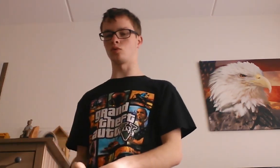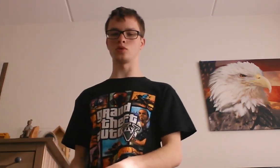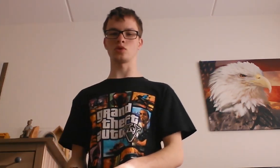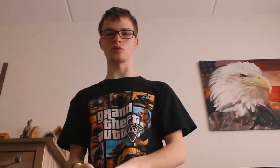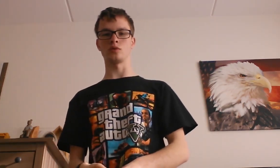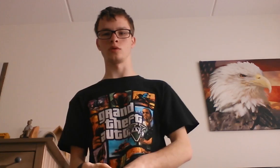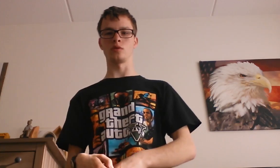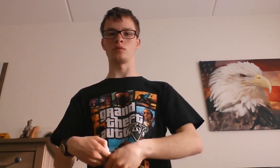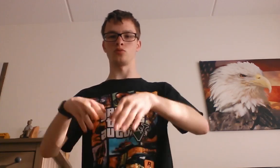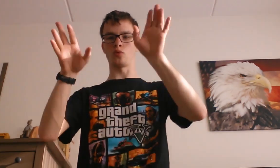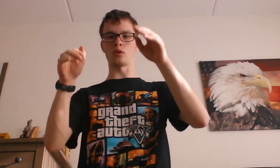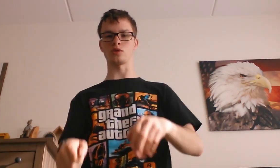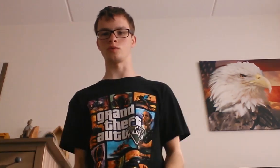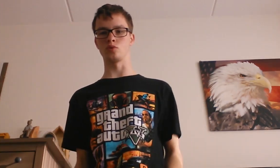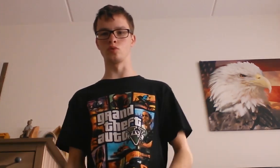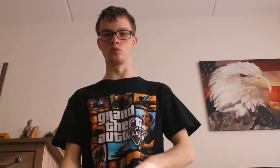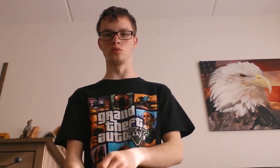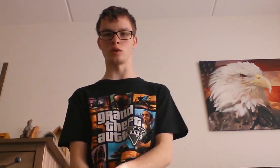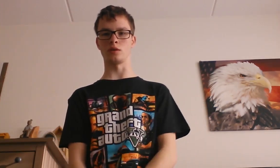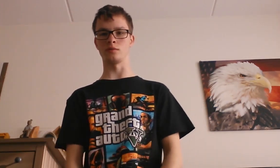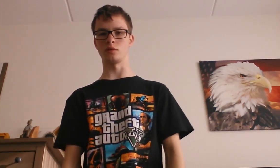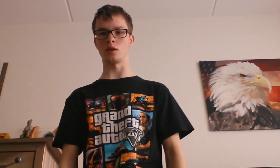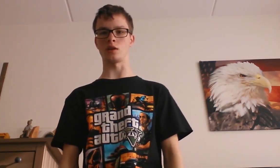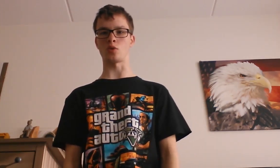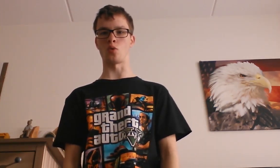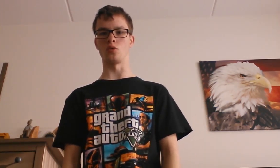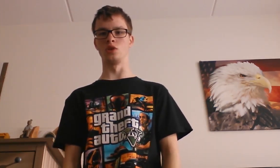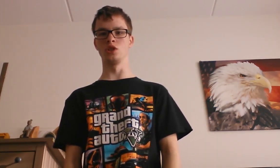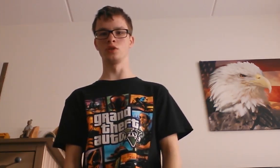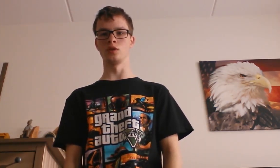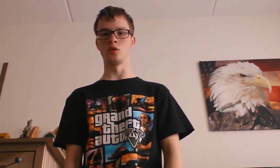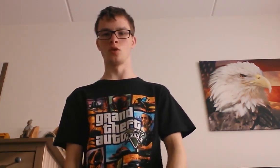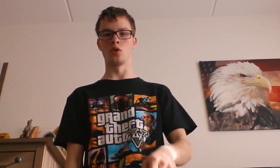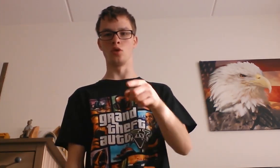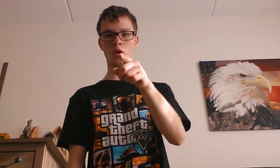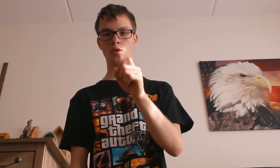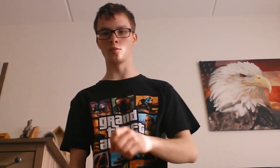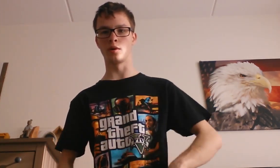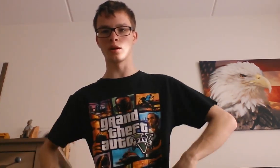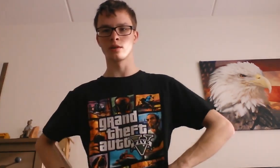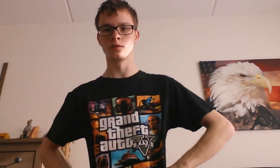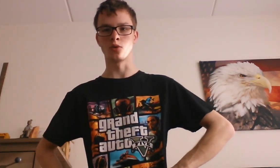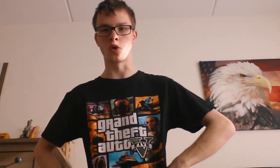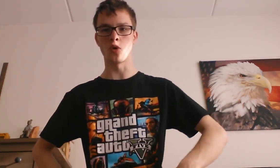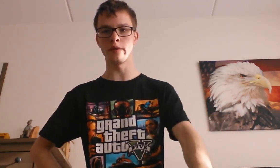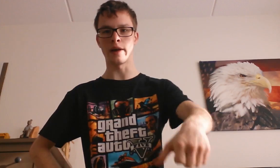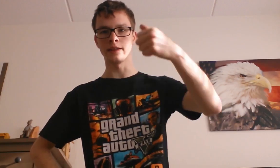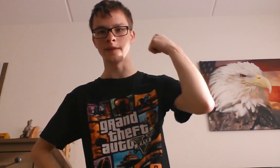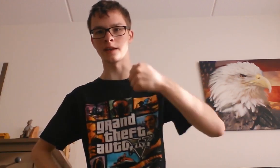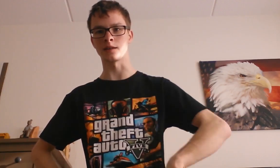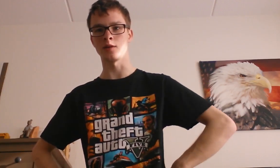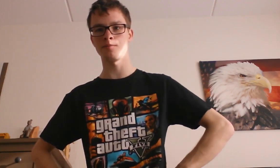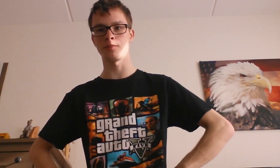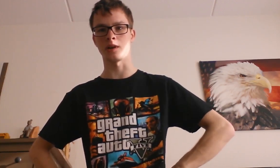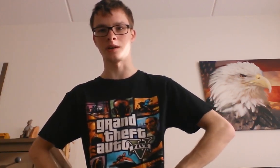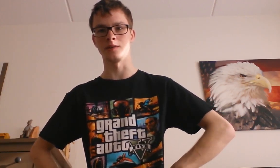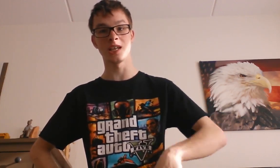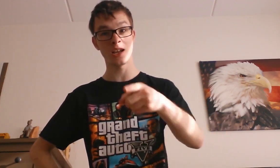Allere jongens. Doe alles wat jullie doen zijn. En gewoon niet. Zodat je op bank. Gewoon aan de werk. Hup, pa. En jij